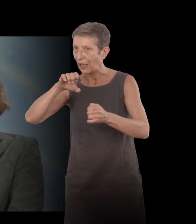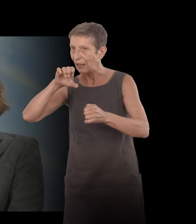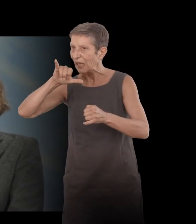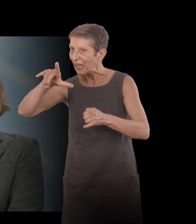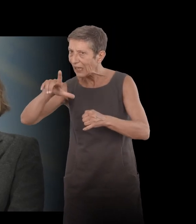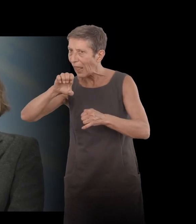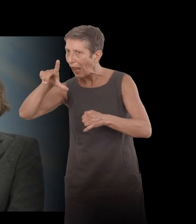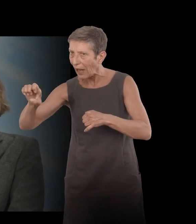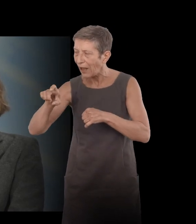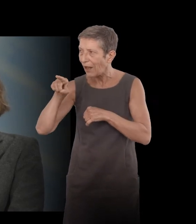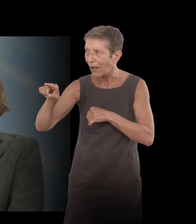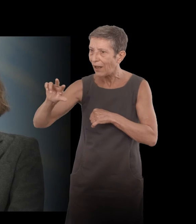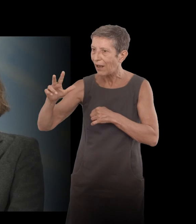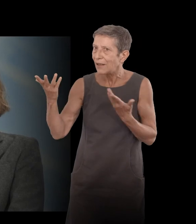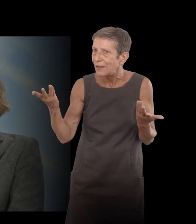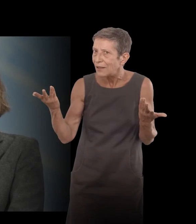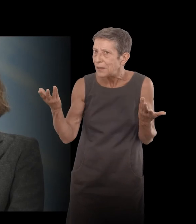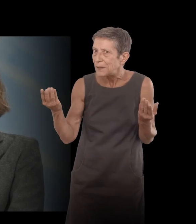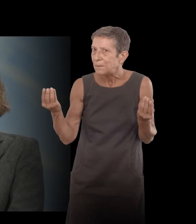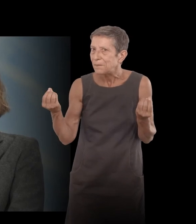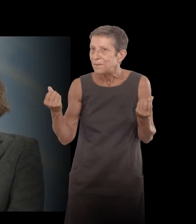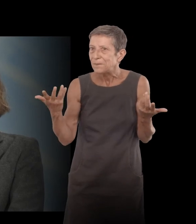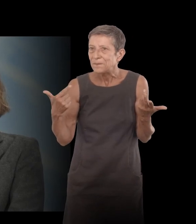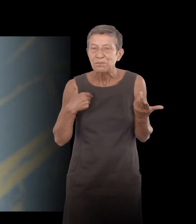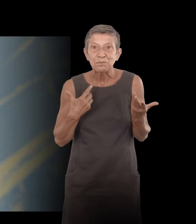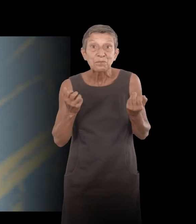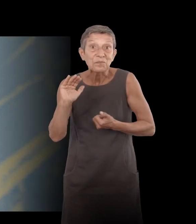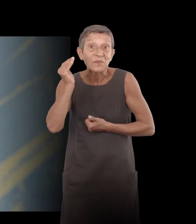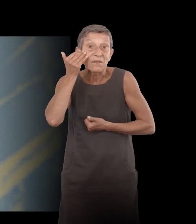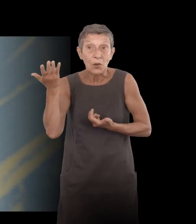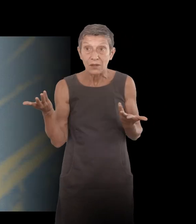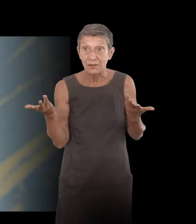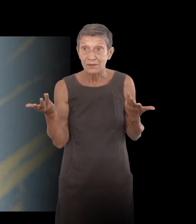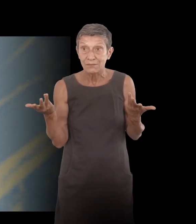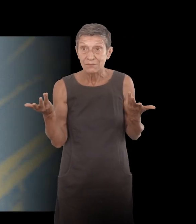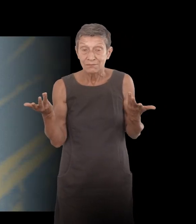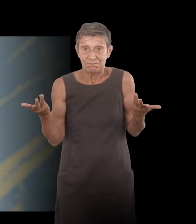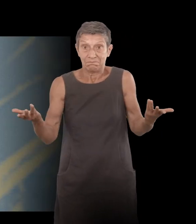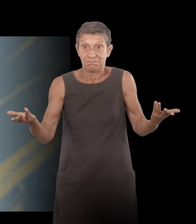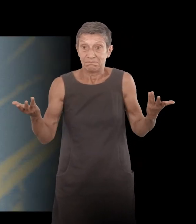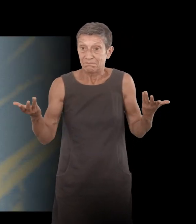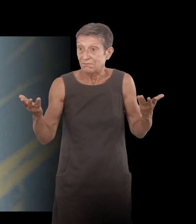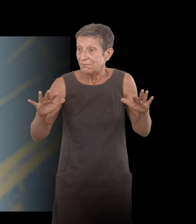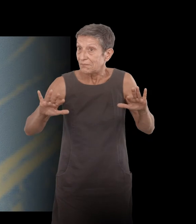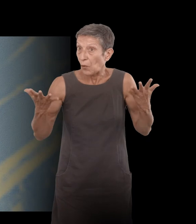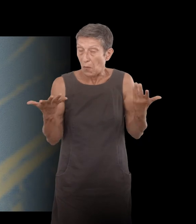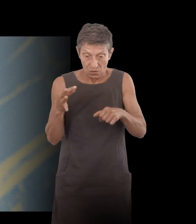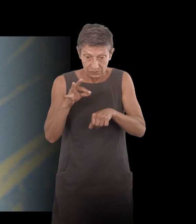Et je voulais savoir justement comment est-ce qu'on se diffracte en fait dans l'épreuve de la maladie ? Est-ce qu'il n pas